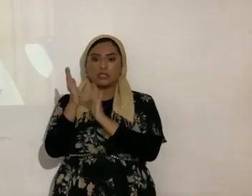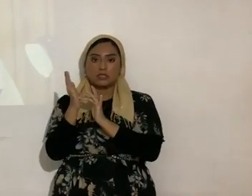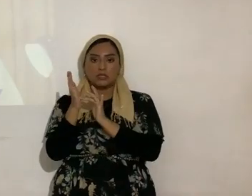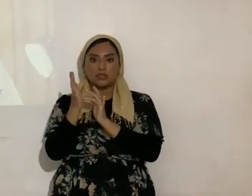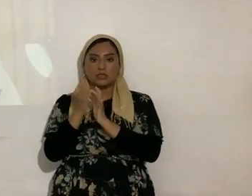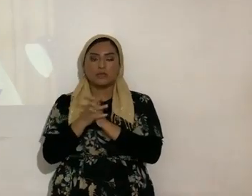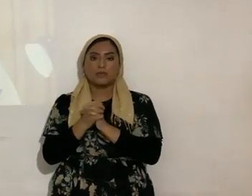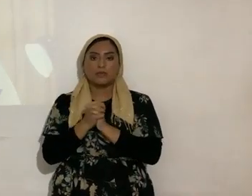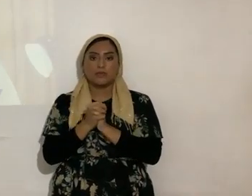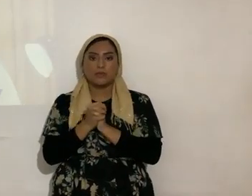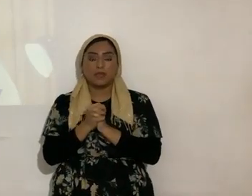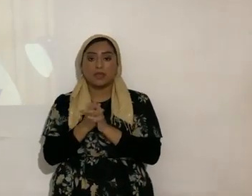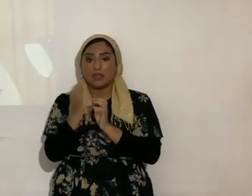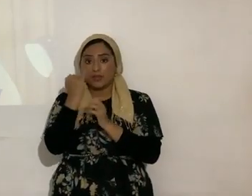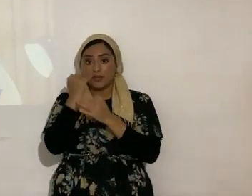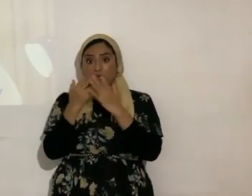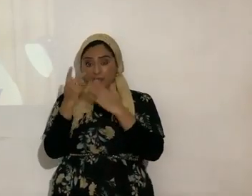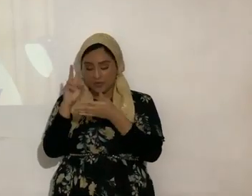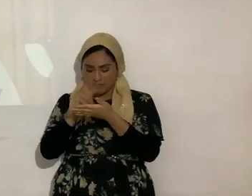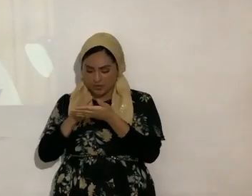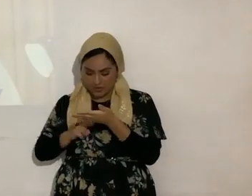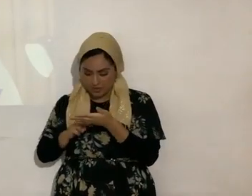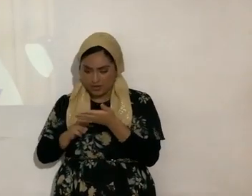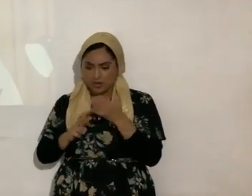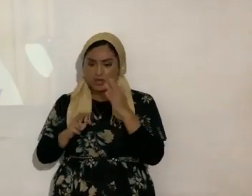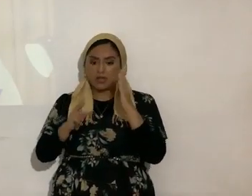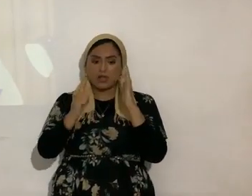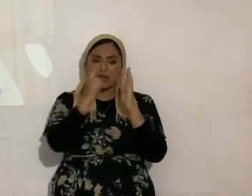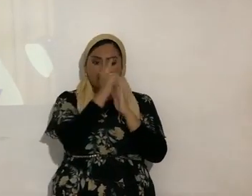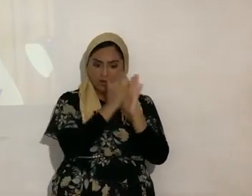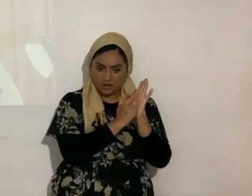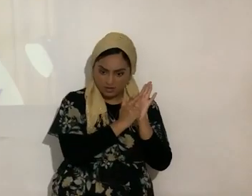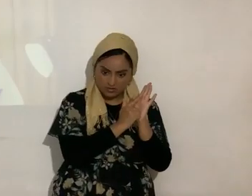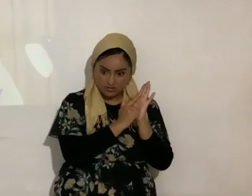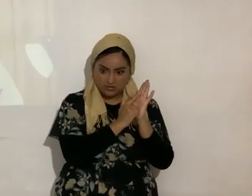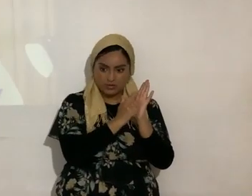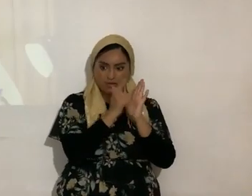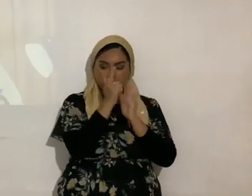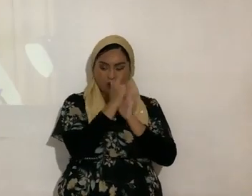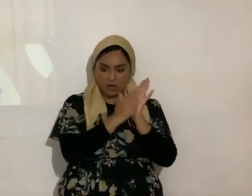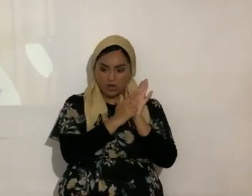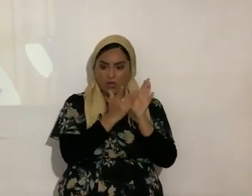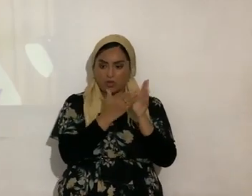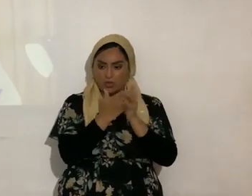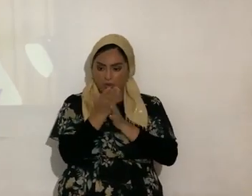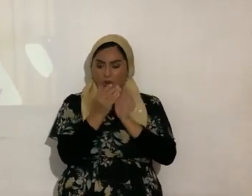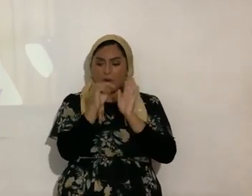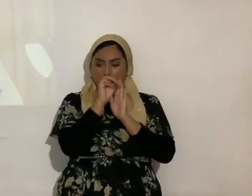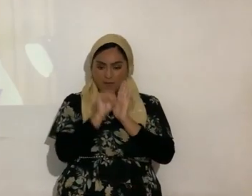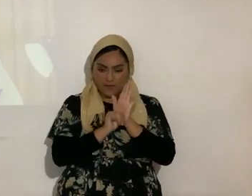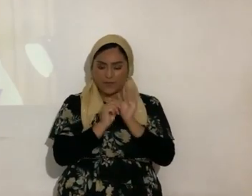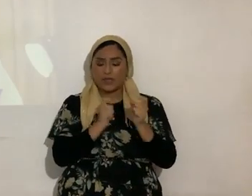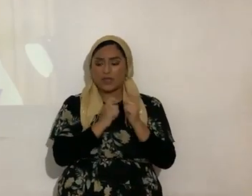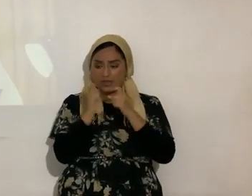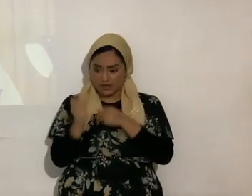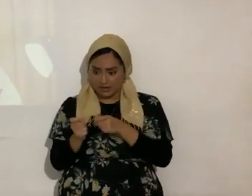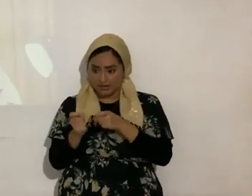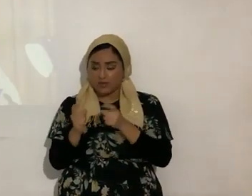Entonces si alguien lee esto dice por la ley pues la ley por medio de Moisés fue dada pero la